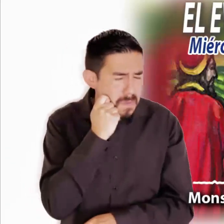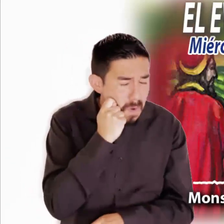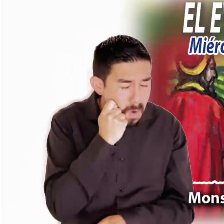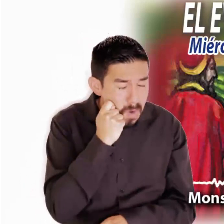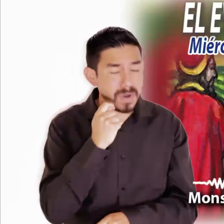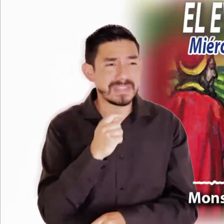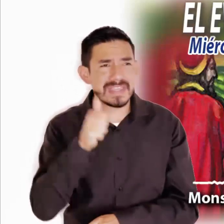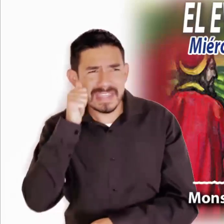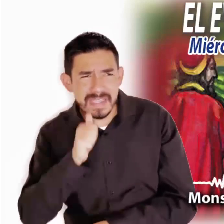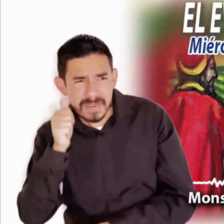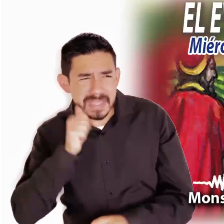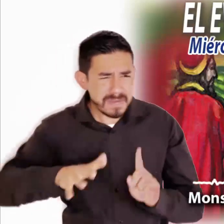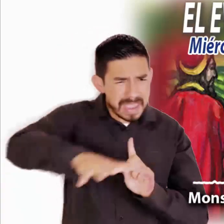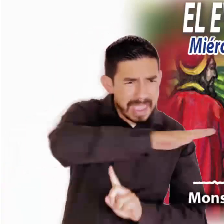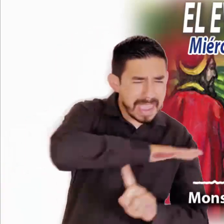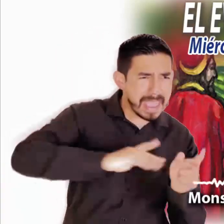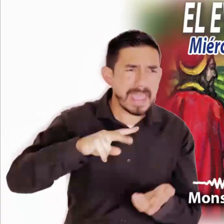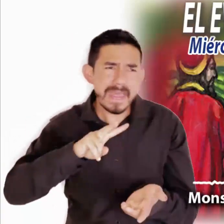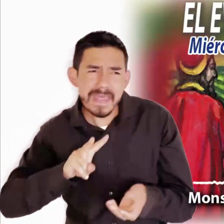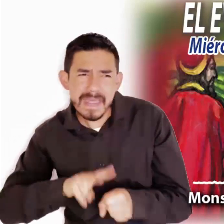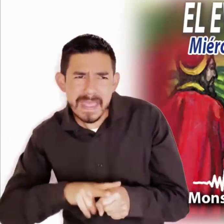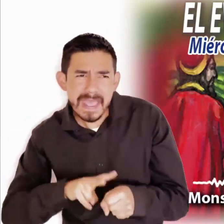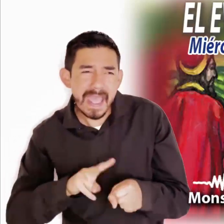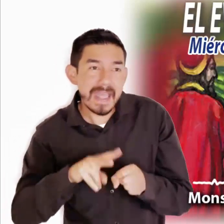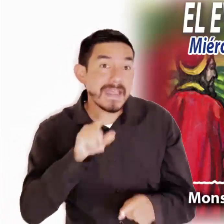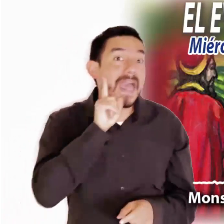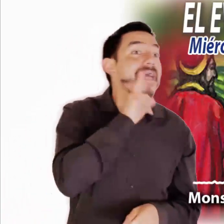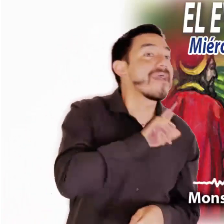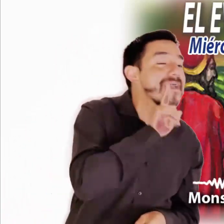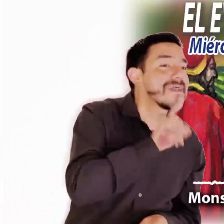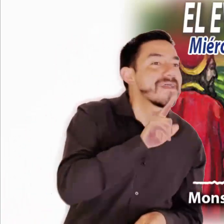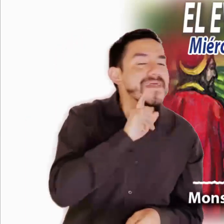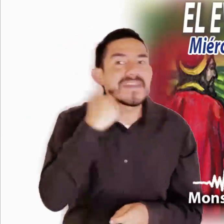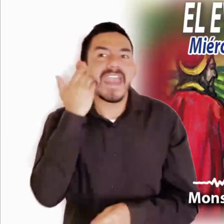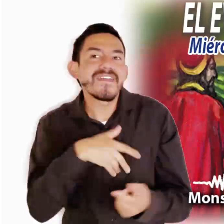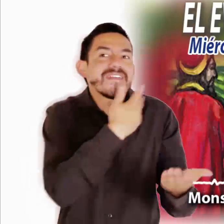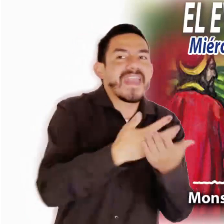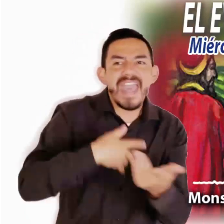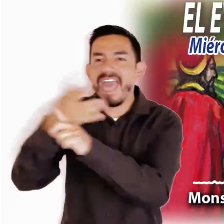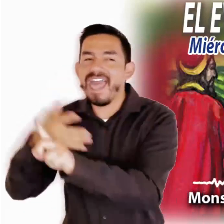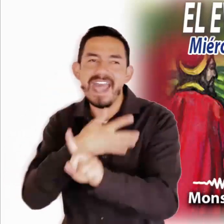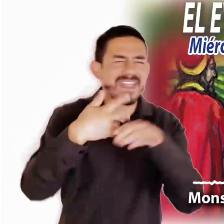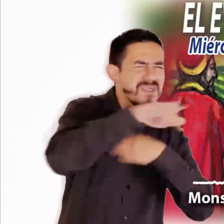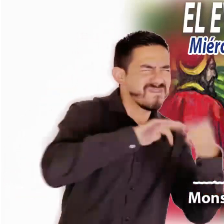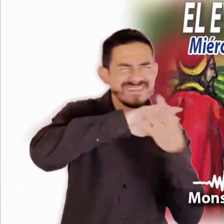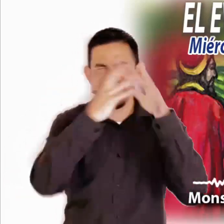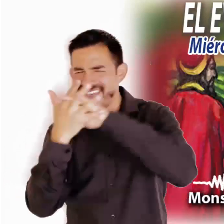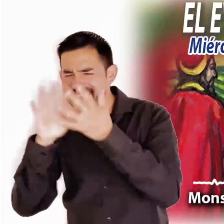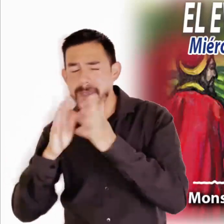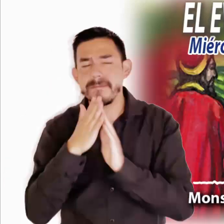nacionales. Las declaraciones, las zancadillas, las descalificaciones y la ambición por el poder no se pueden ocultar.